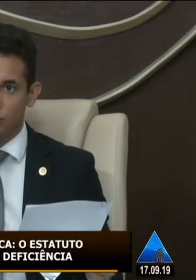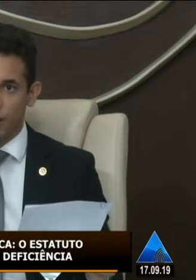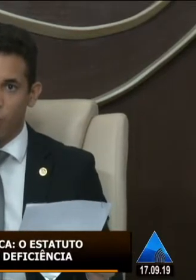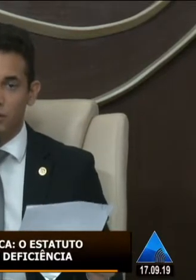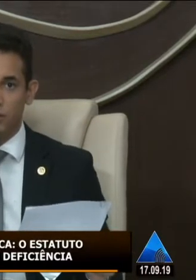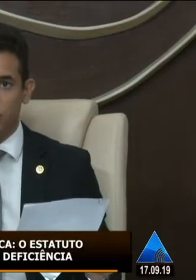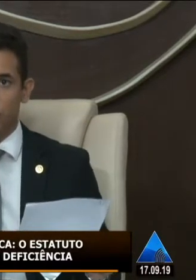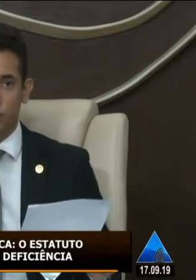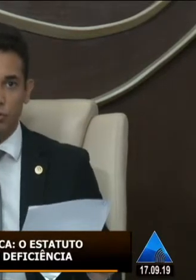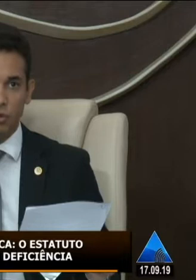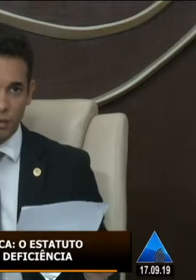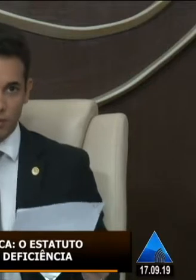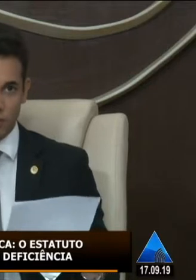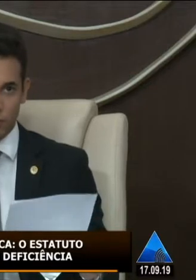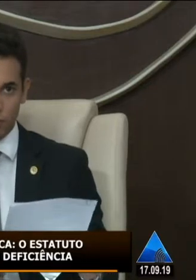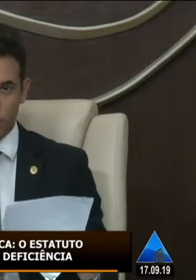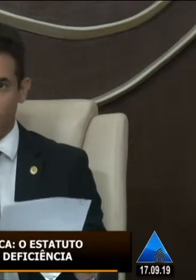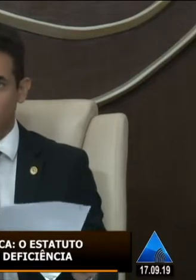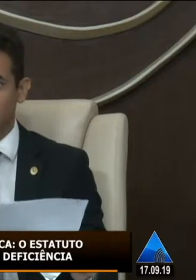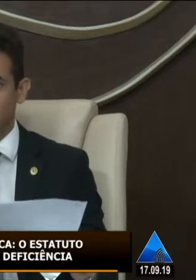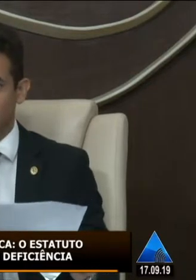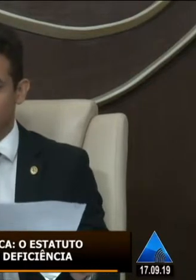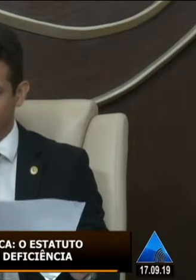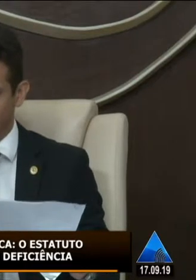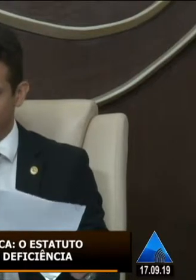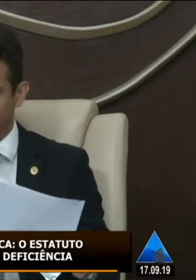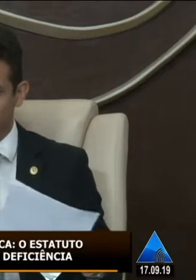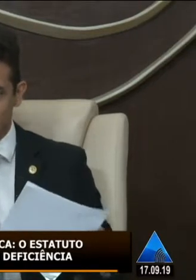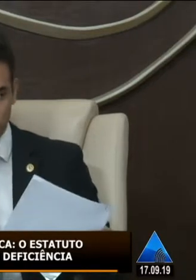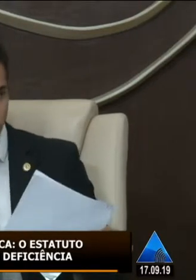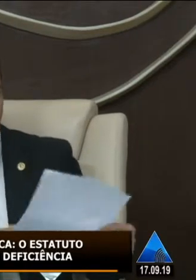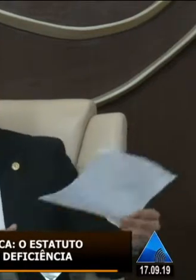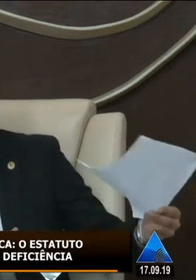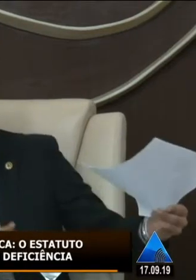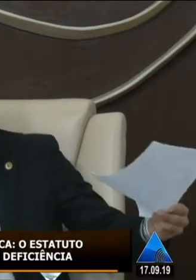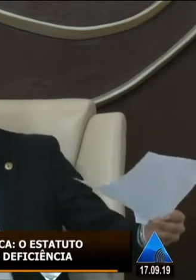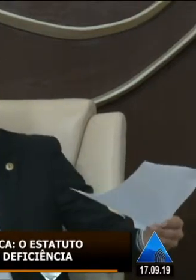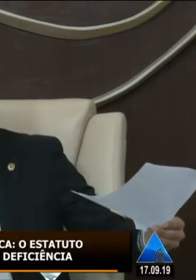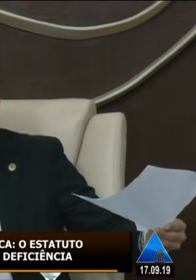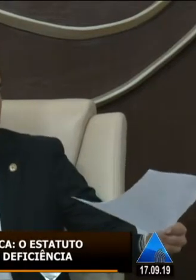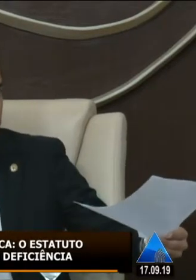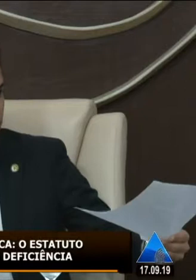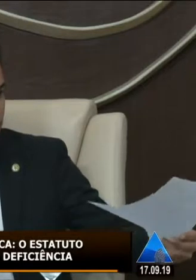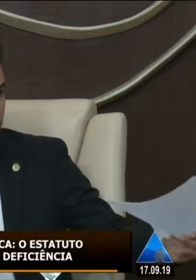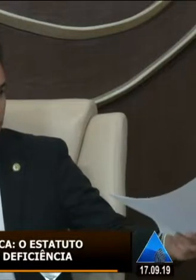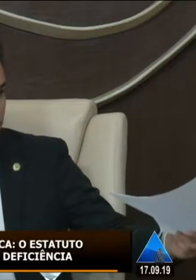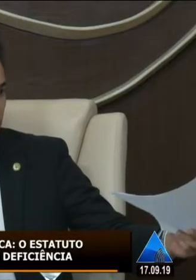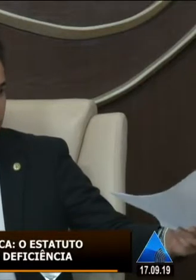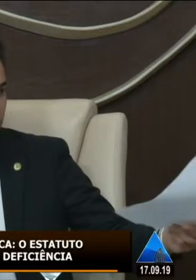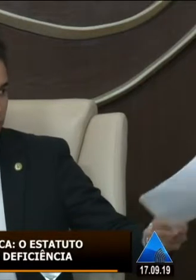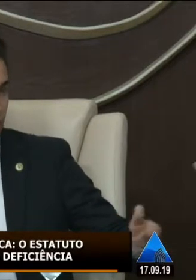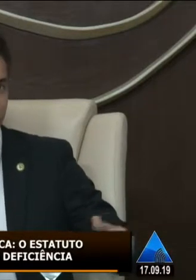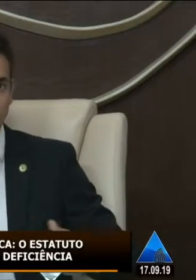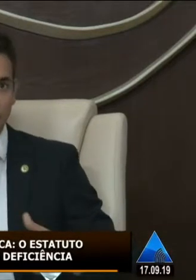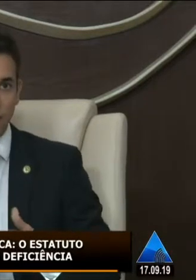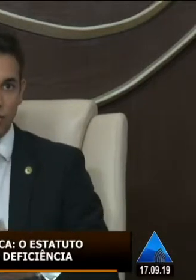espaço para outras instituições também fazer a sua fala eu agradeço aqui tá ok eu vou passar para a Oliveira se alguém sentir com